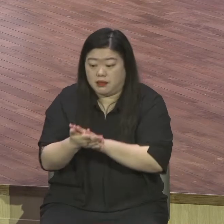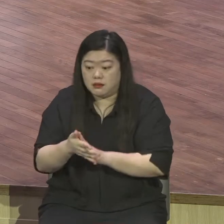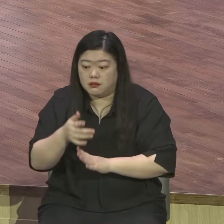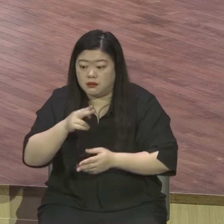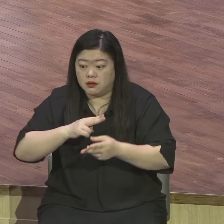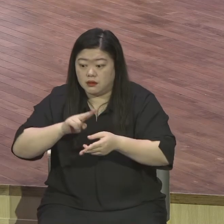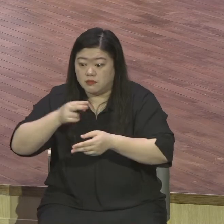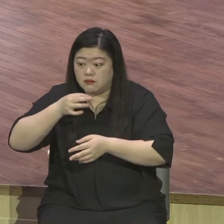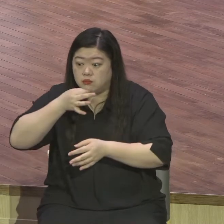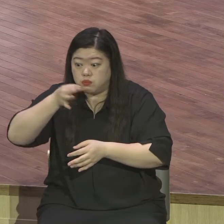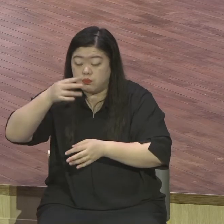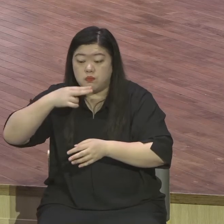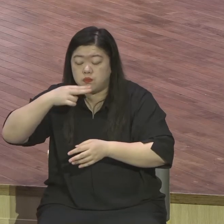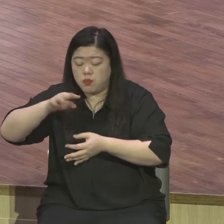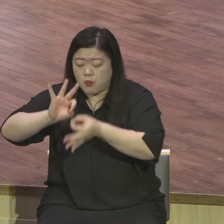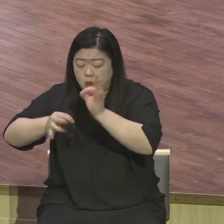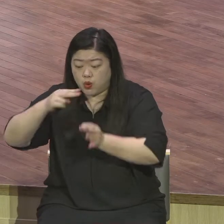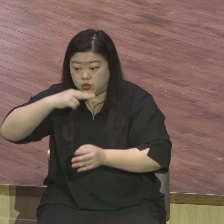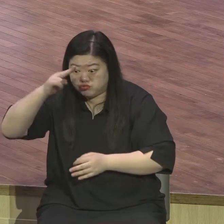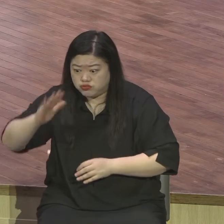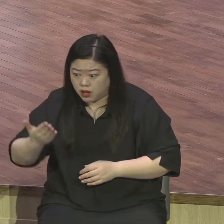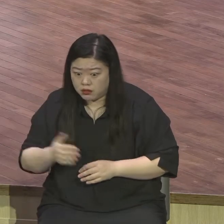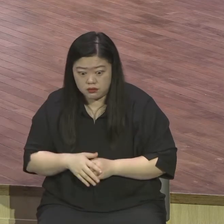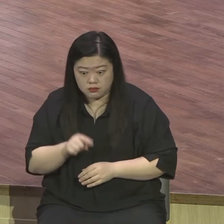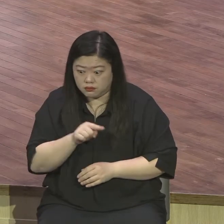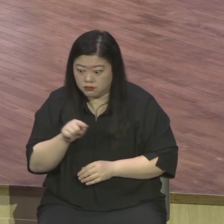본문이 3대 난의 비유에요.